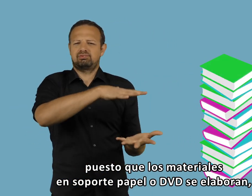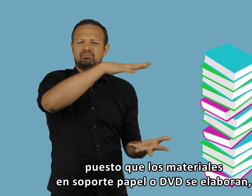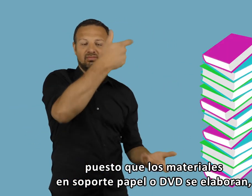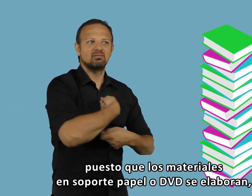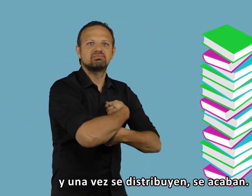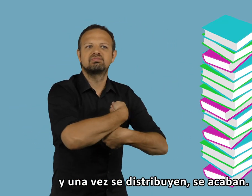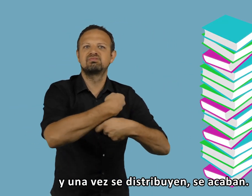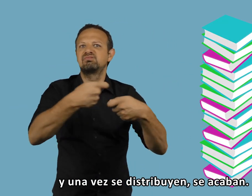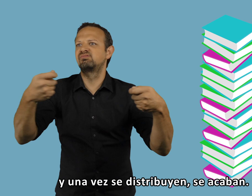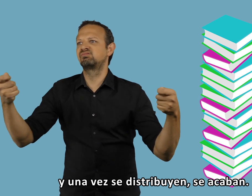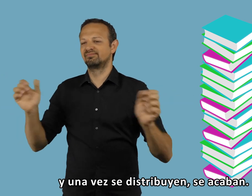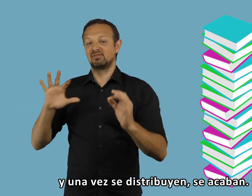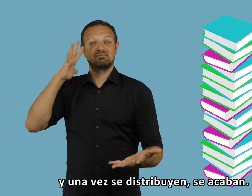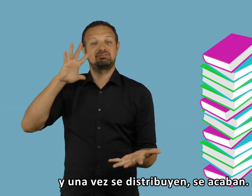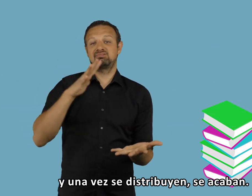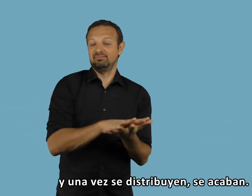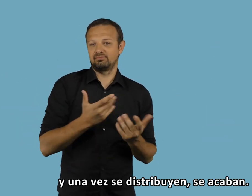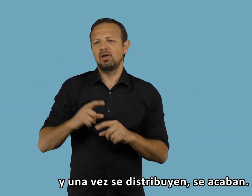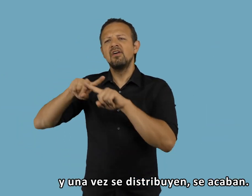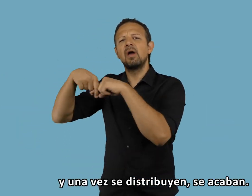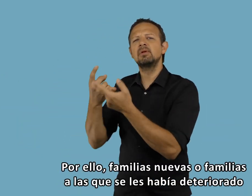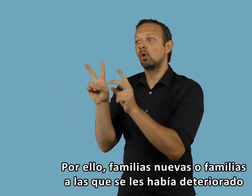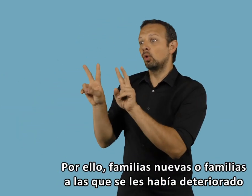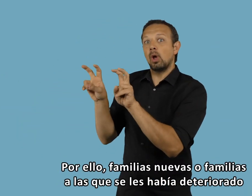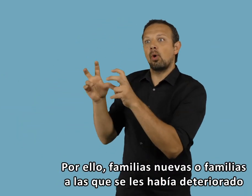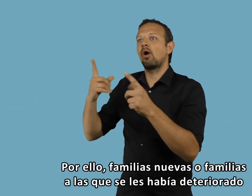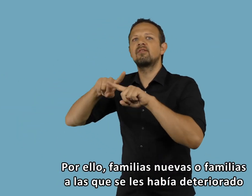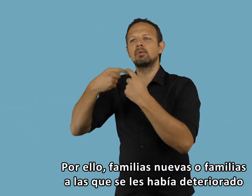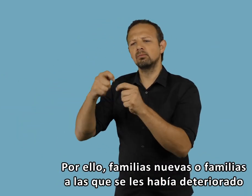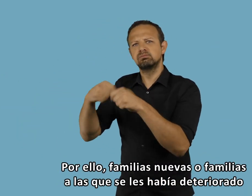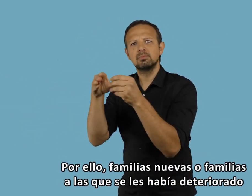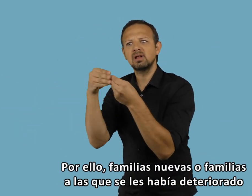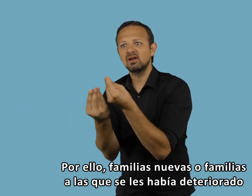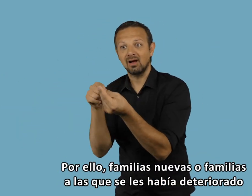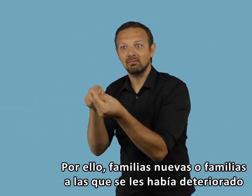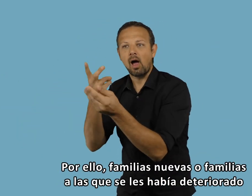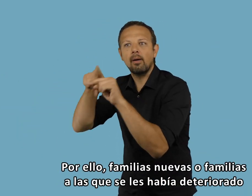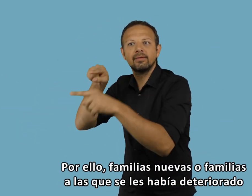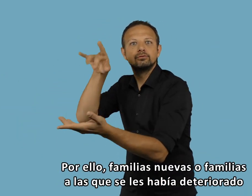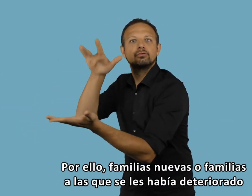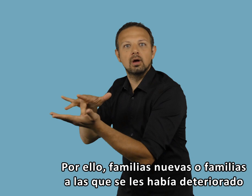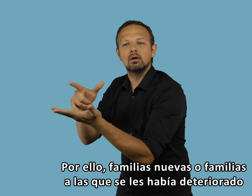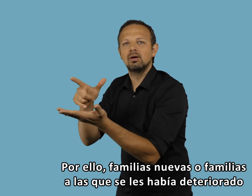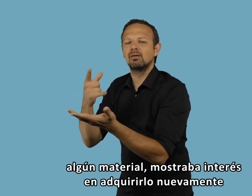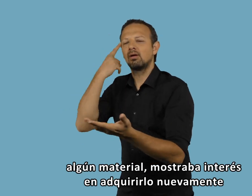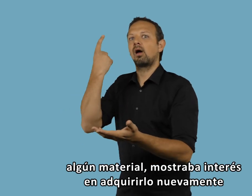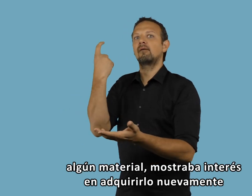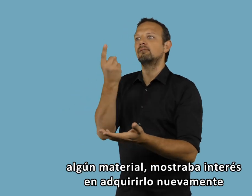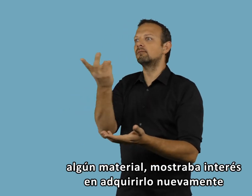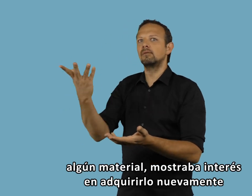y una vez se distribuyen se acaban. Por ello familias nuevas o familias a las que se les había deteriorado algún